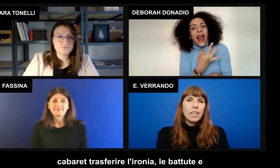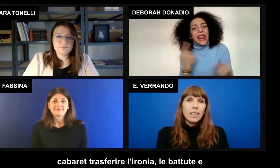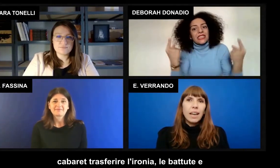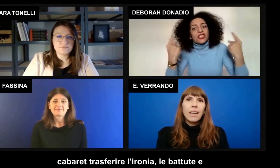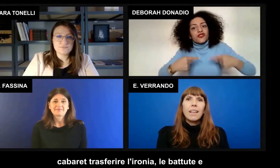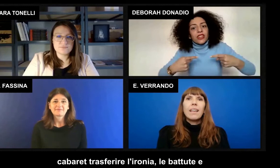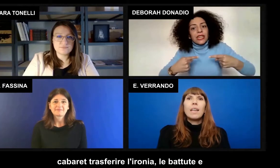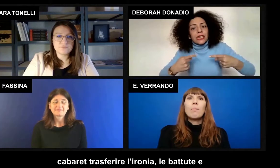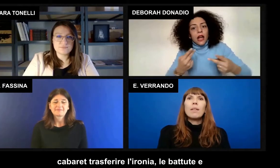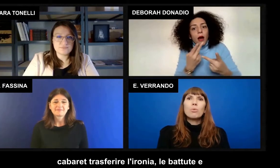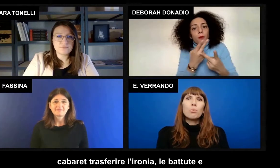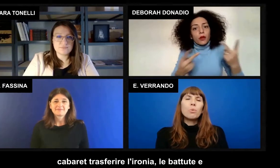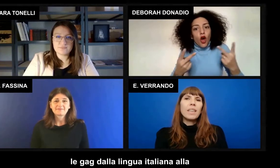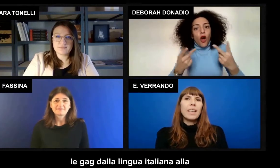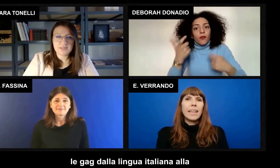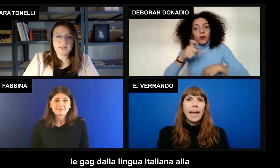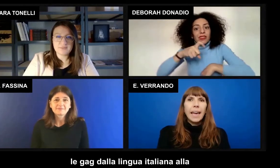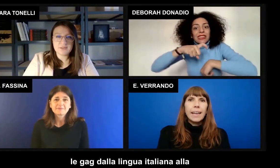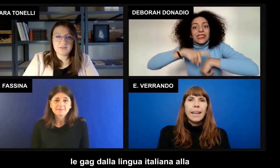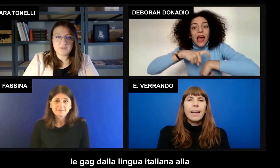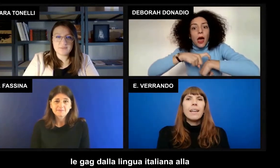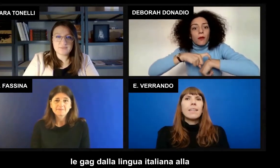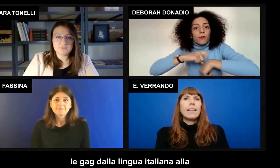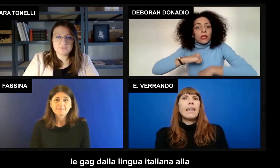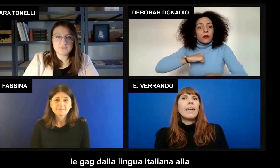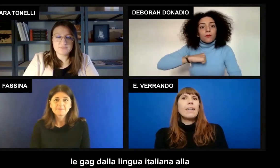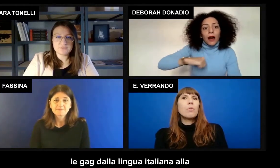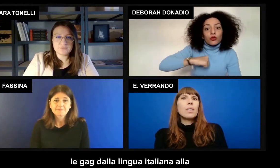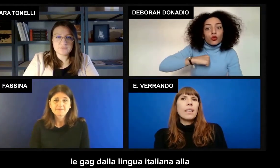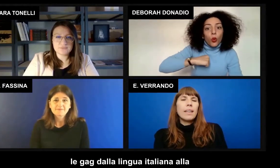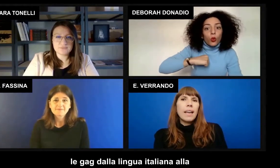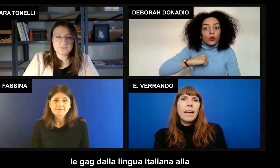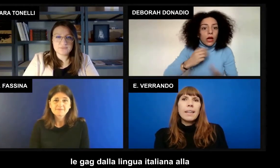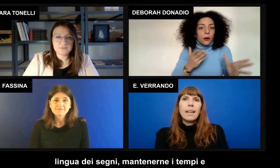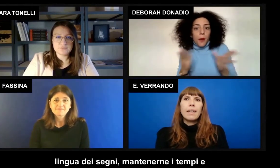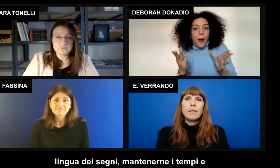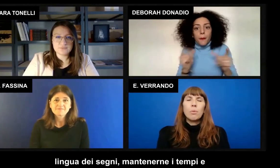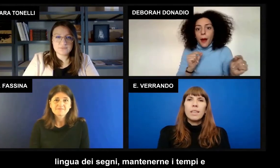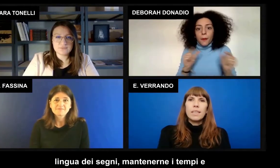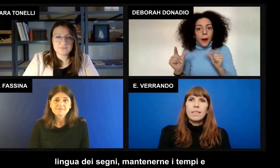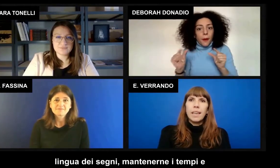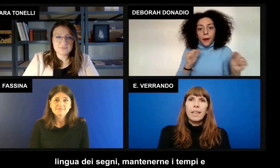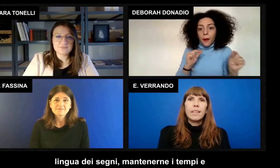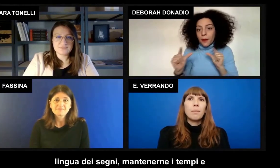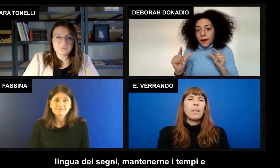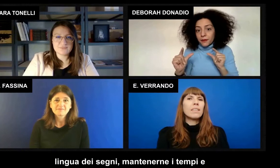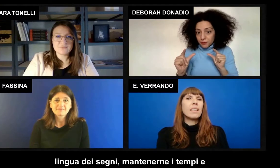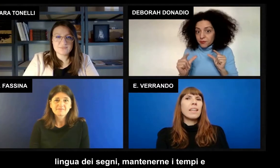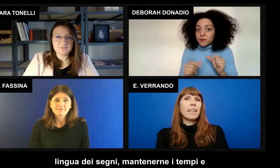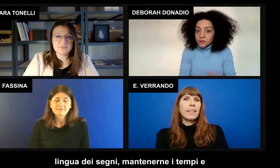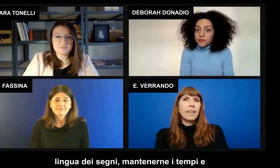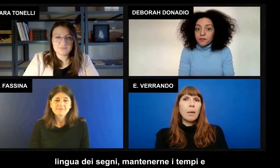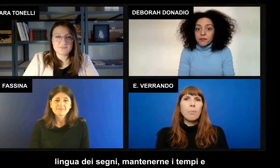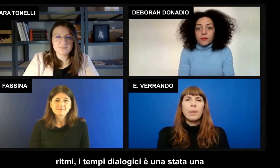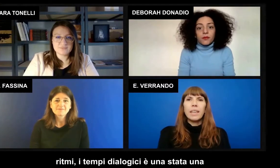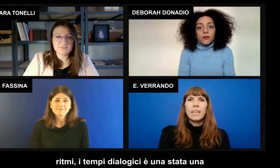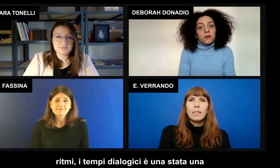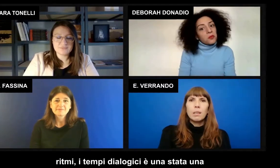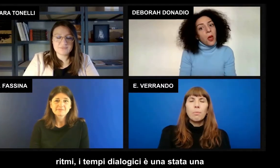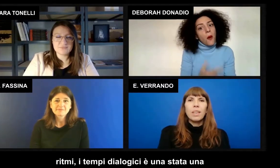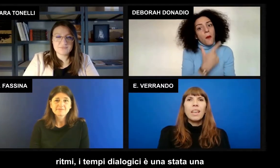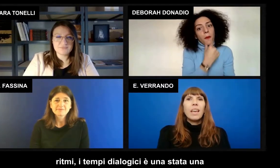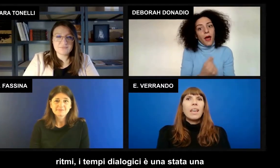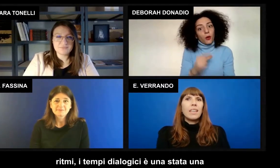'ironia, le battute, le gag dalla lingua italiana alla lingua dei segni, mantenerne i tempi,